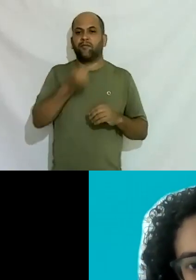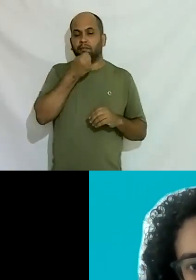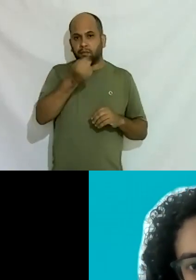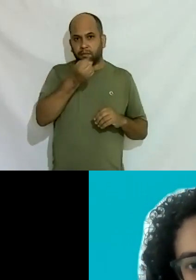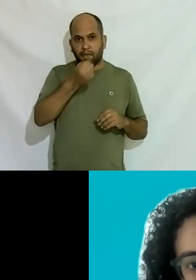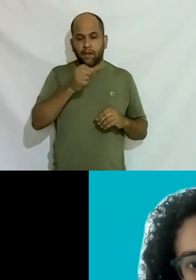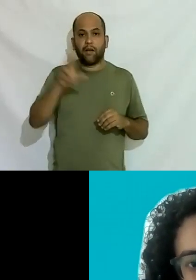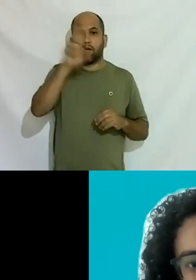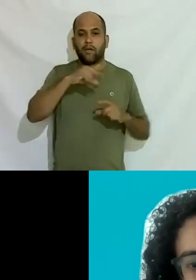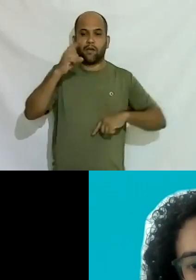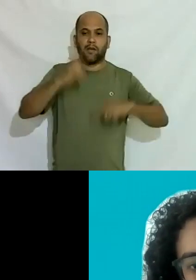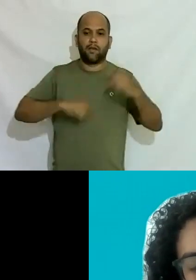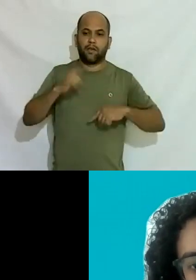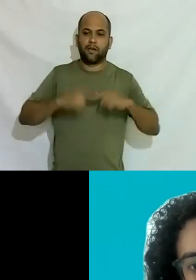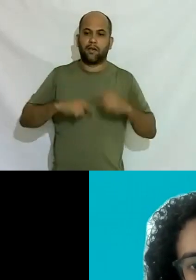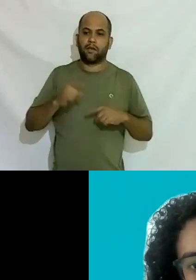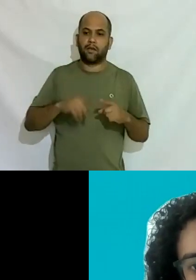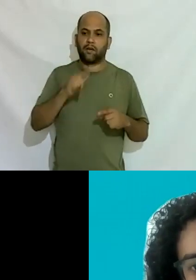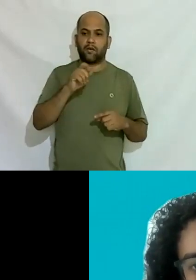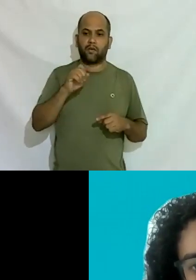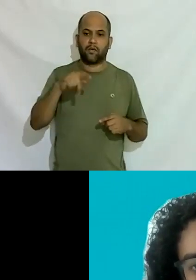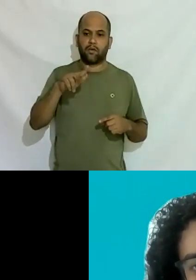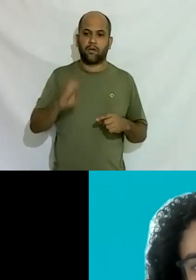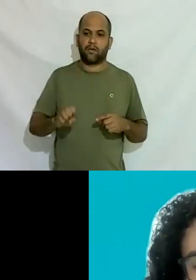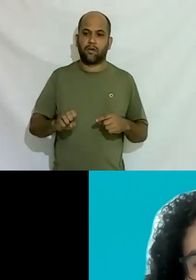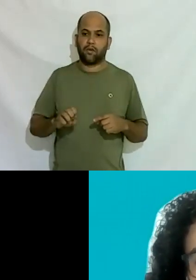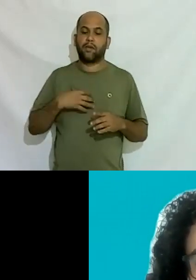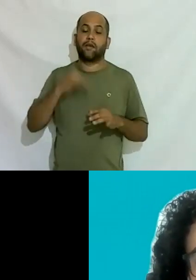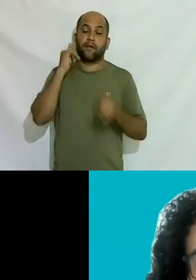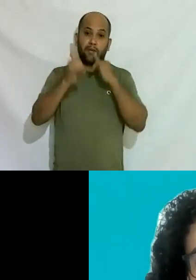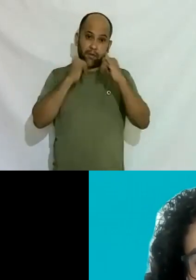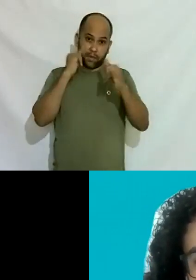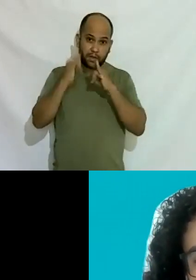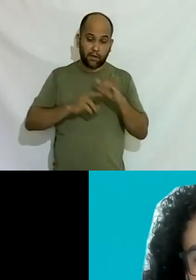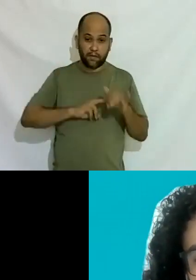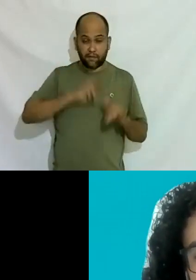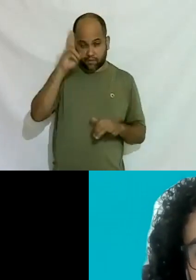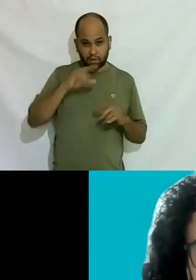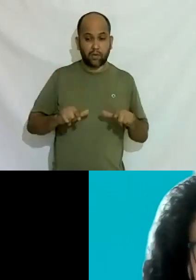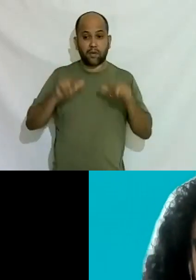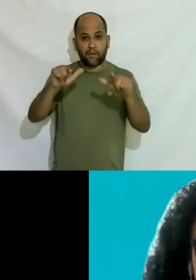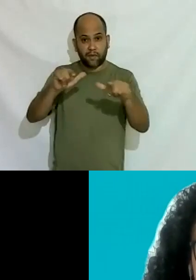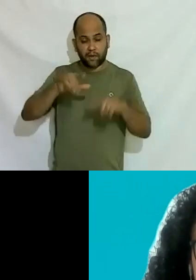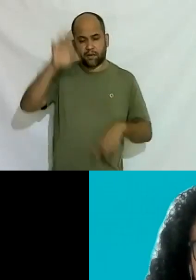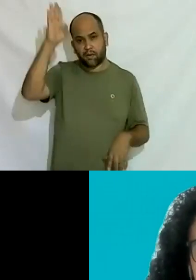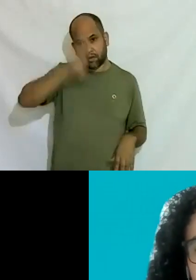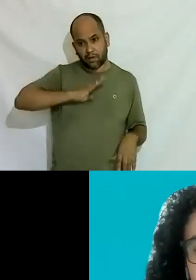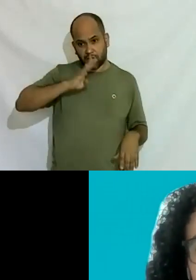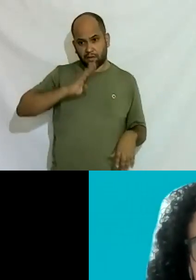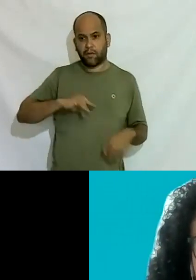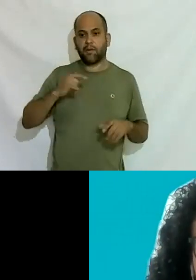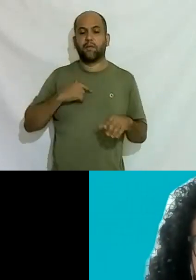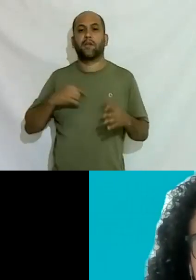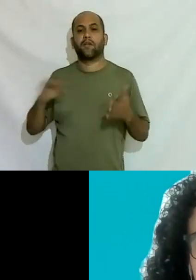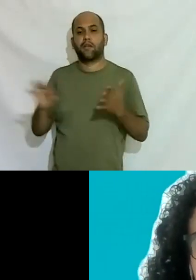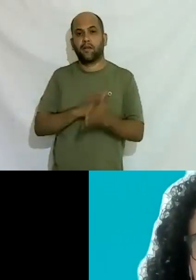ferramentas do google que ensina tem muita informação curso que tem certificado também gratuito basta se inscrever e